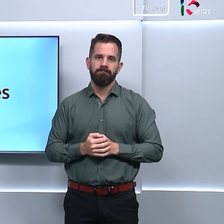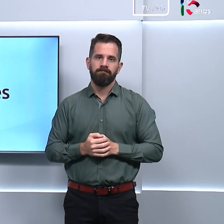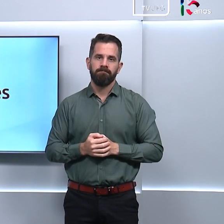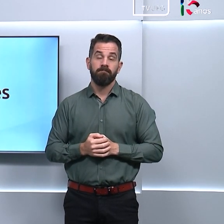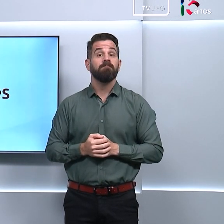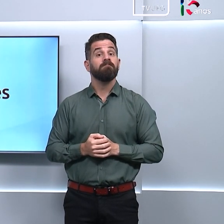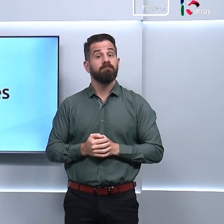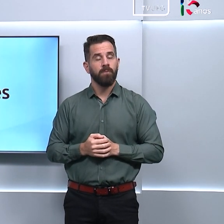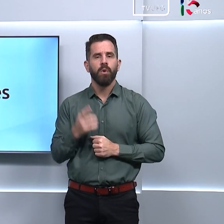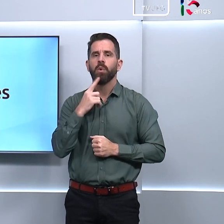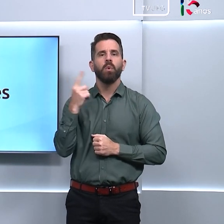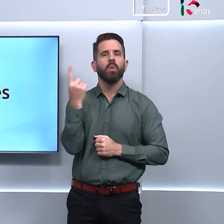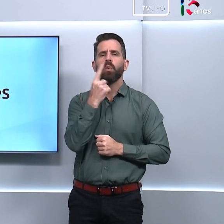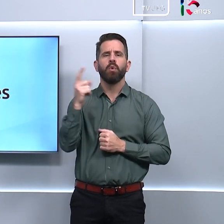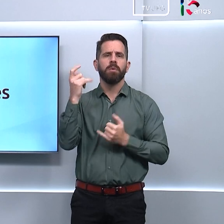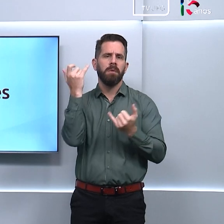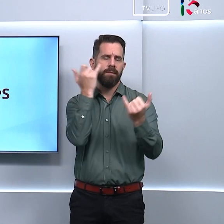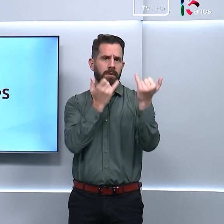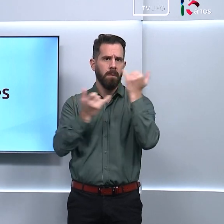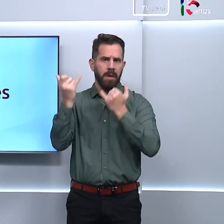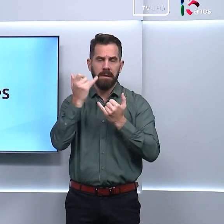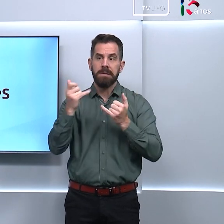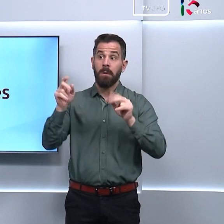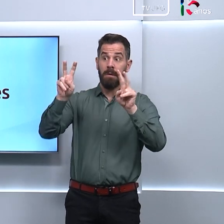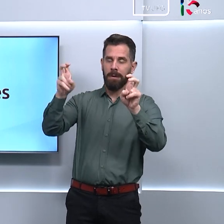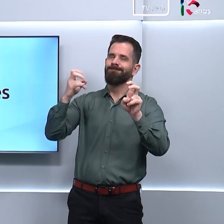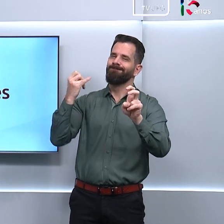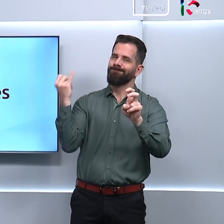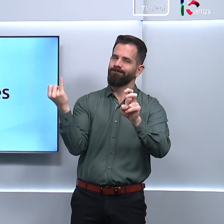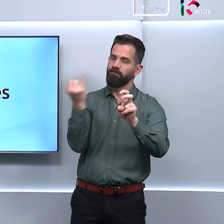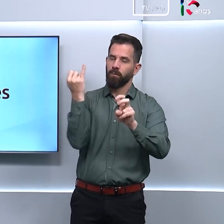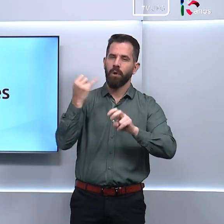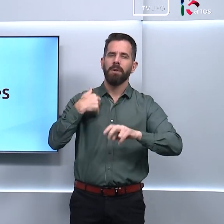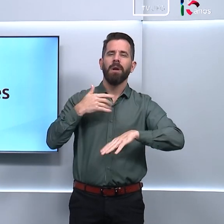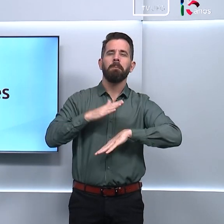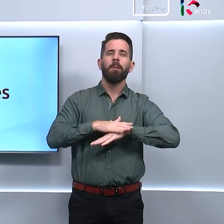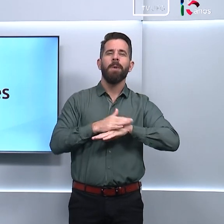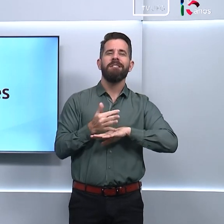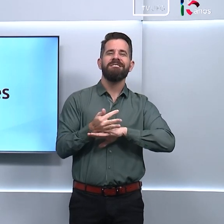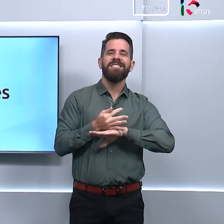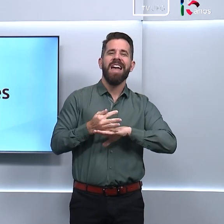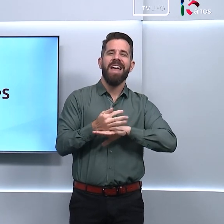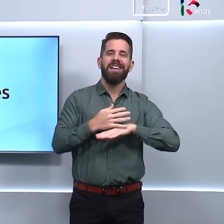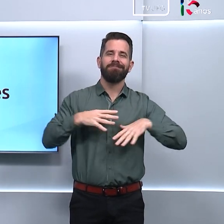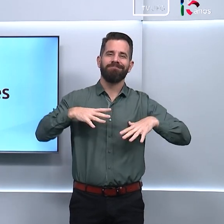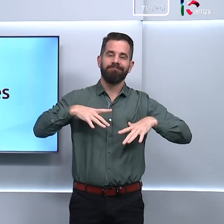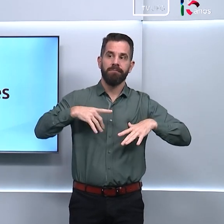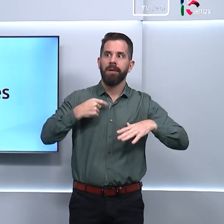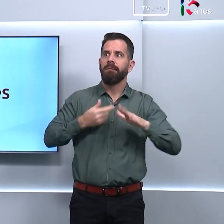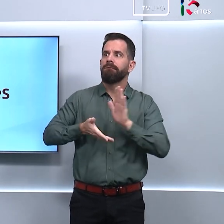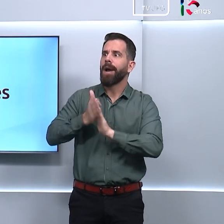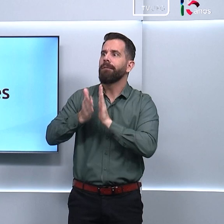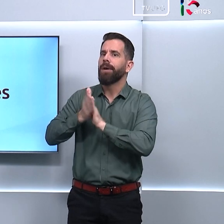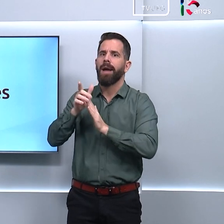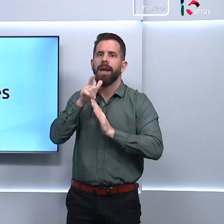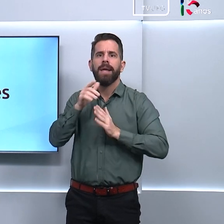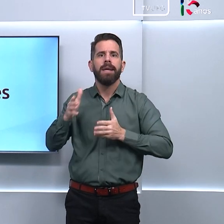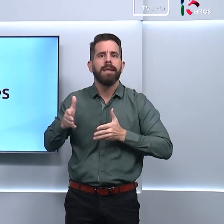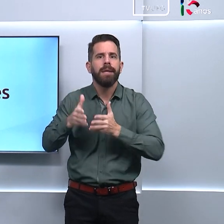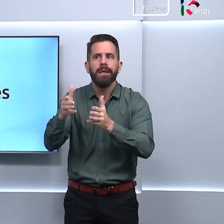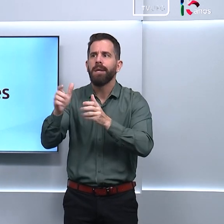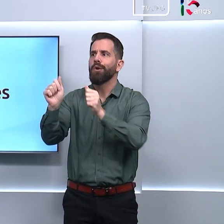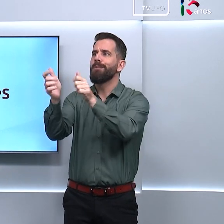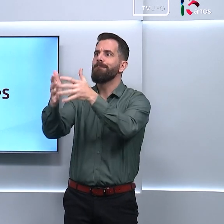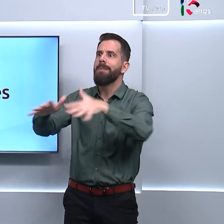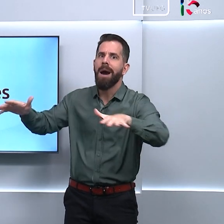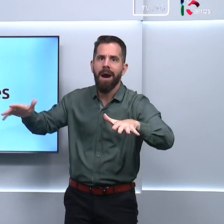Bom, para fechar o nosso programa vamos falar um pouquinho de um tema importante nas férias momento em que muita gente vai para rios mares lagos